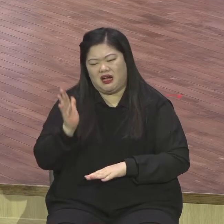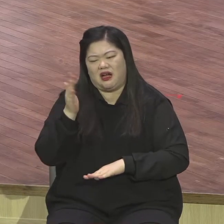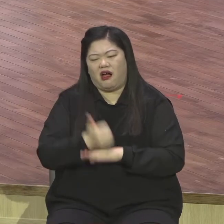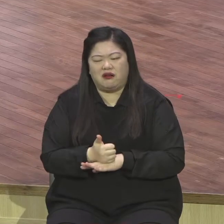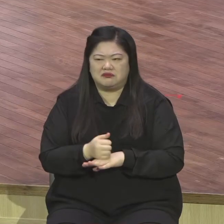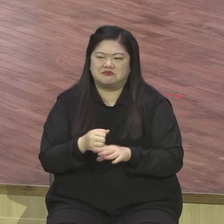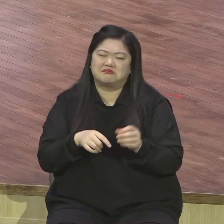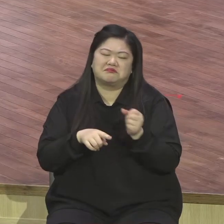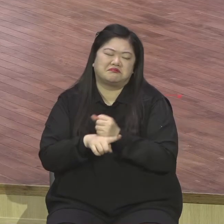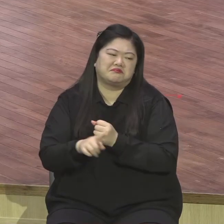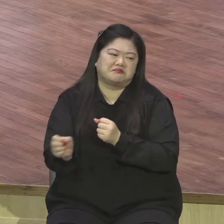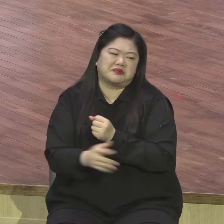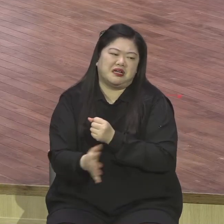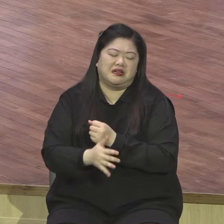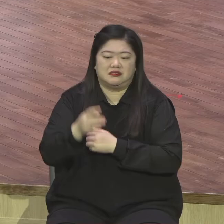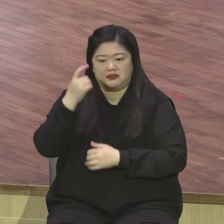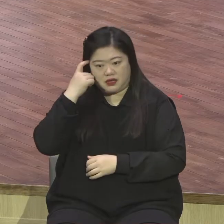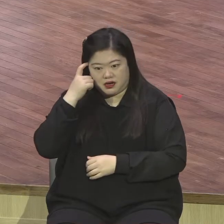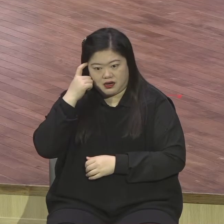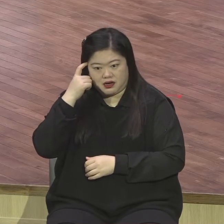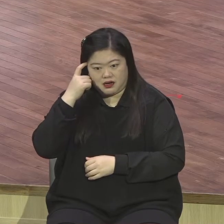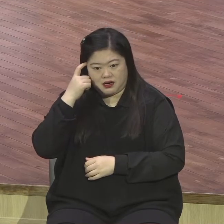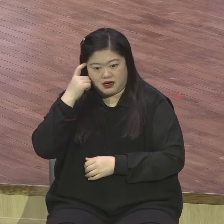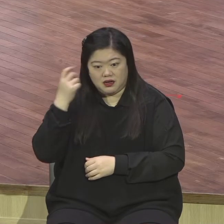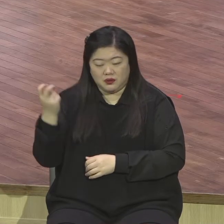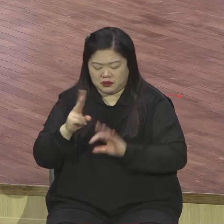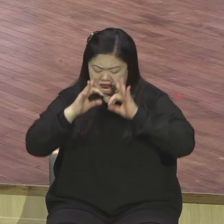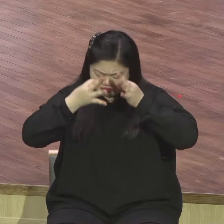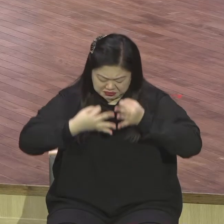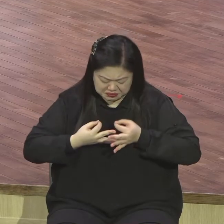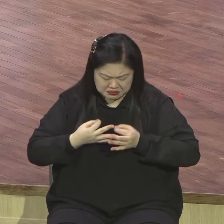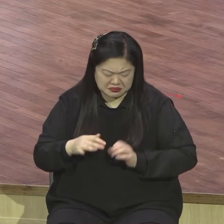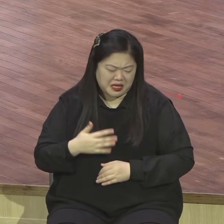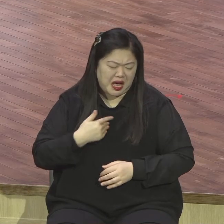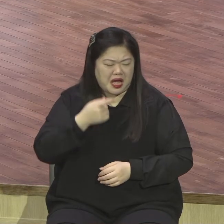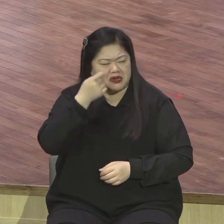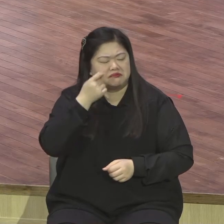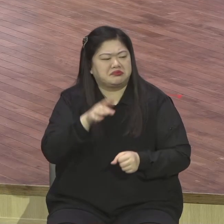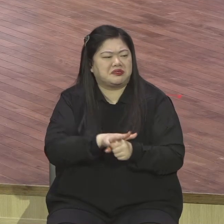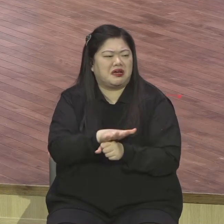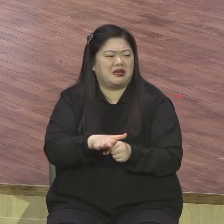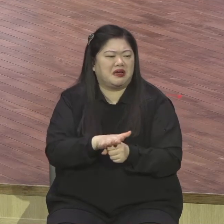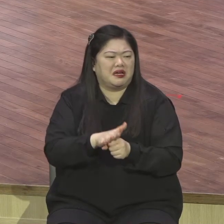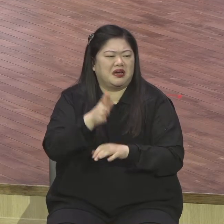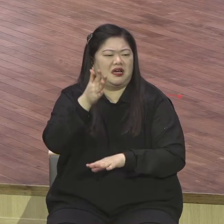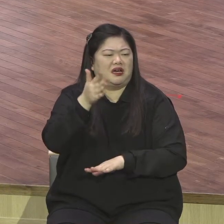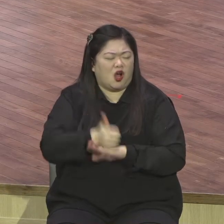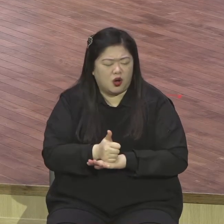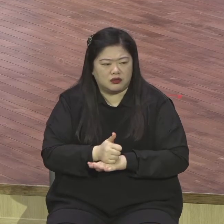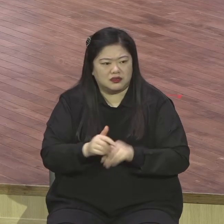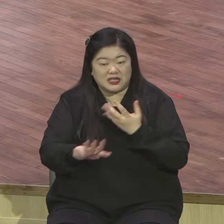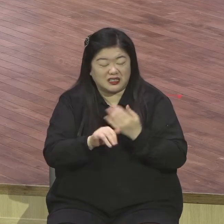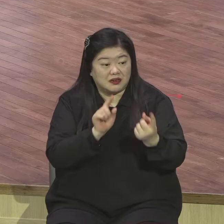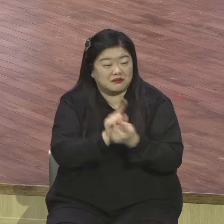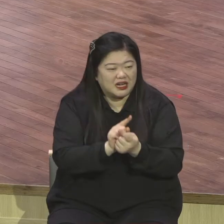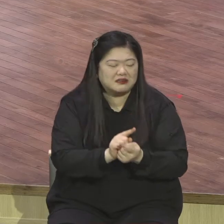한다. 또한 자기 연민에 빠지게 하며 변명으로 그의 삶을 살게 하며 에너지를 잘못